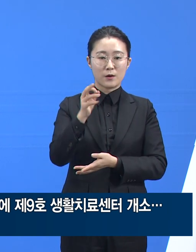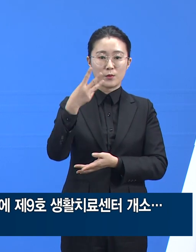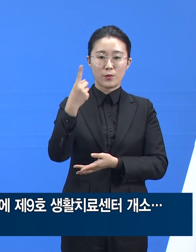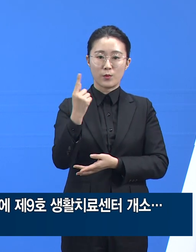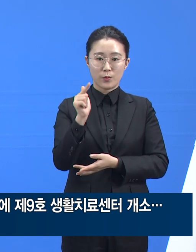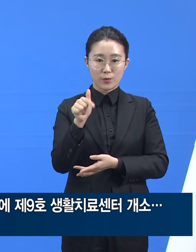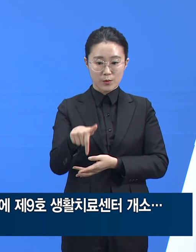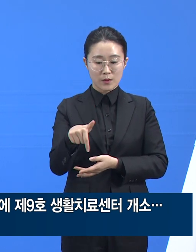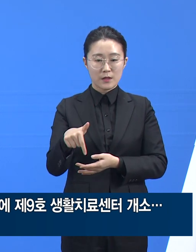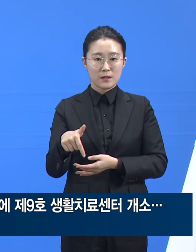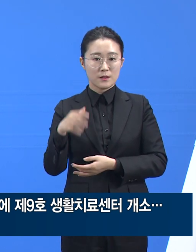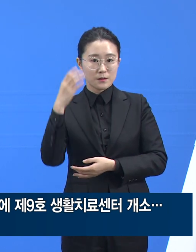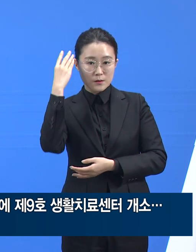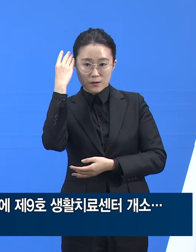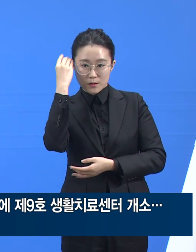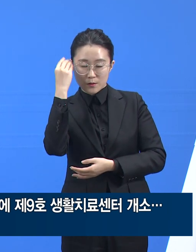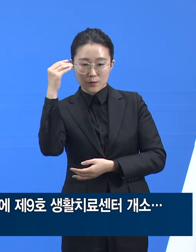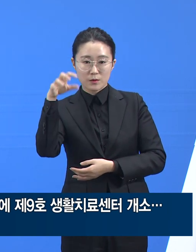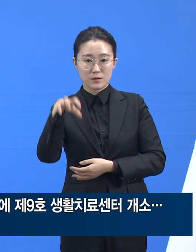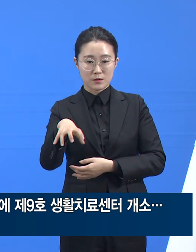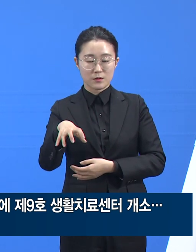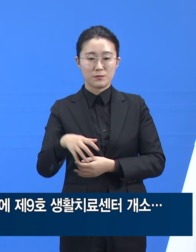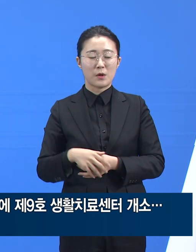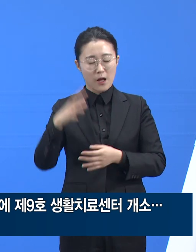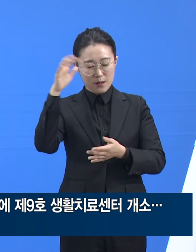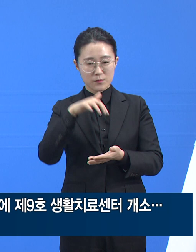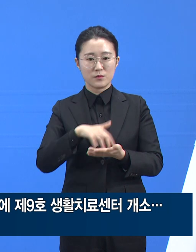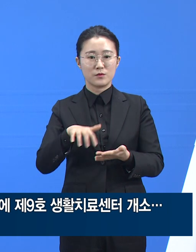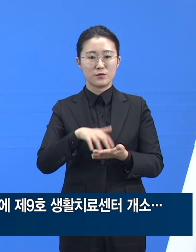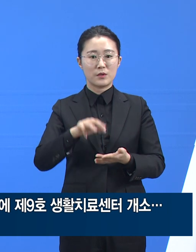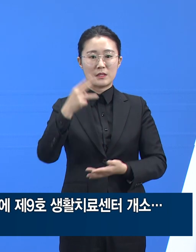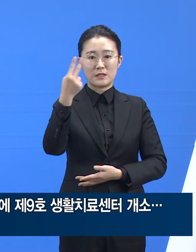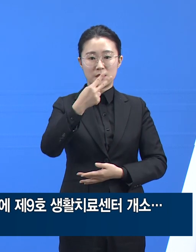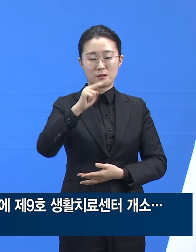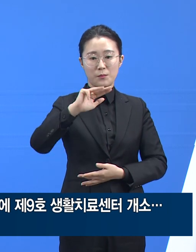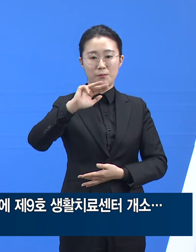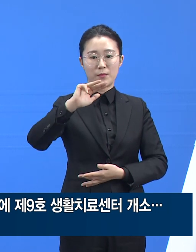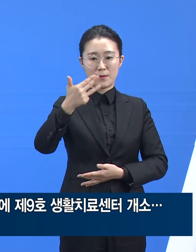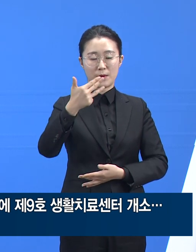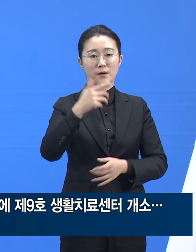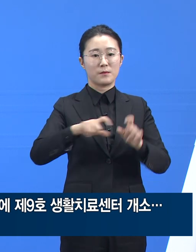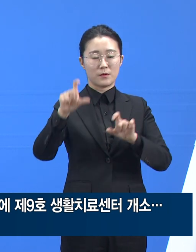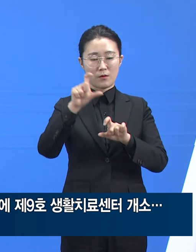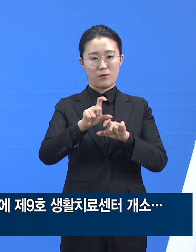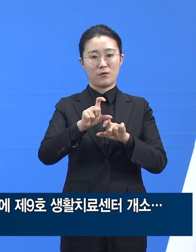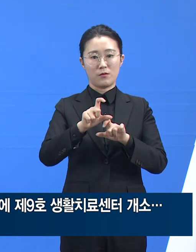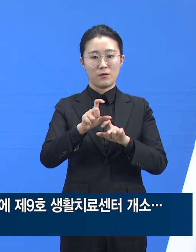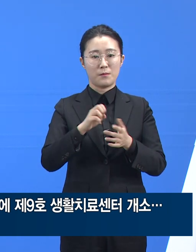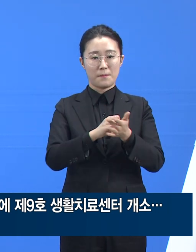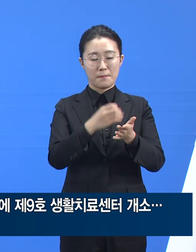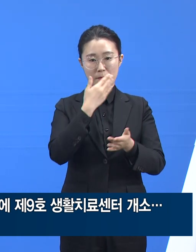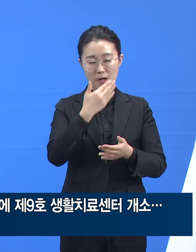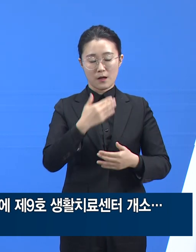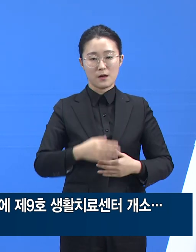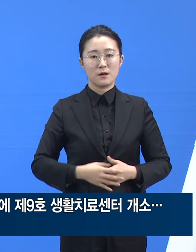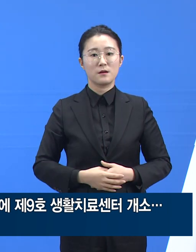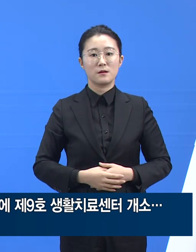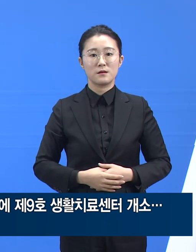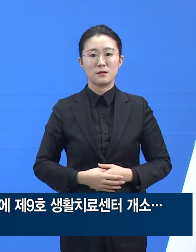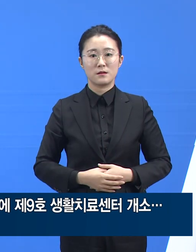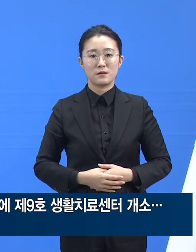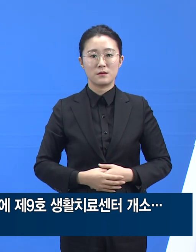고향 동양인재원 230명 등 총 2,876명입니다. 안성 한국표준협회 인재원,